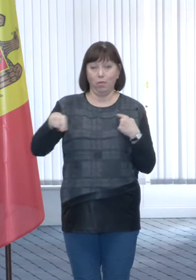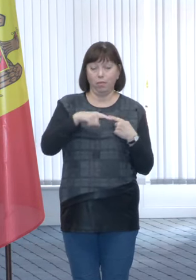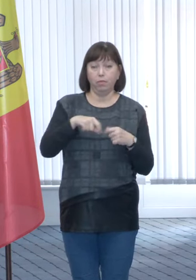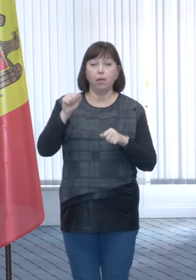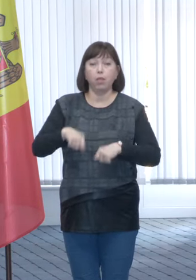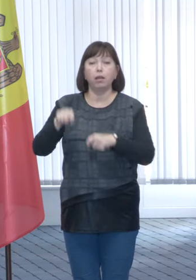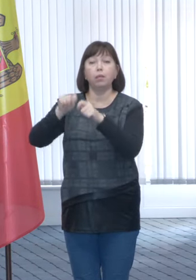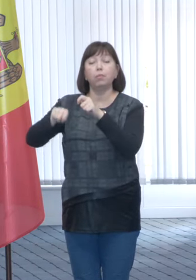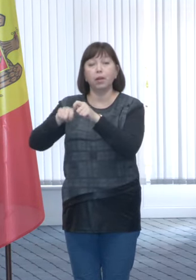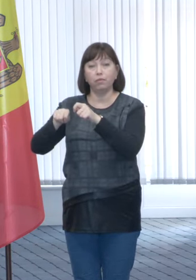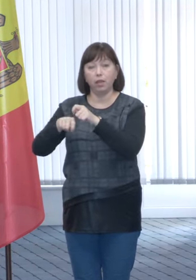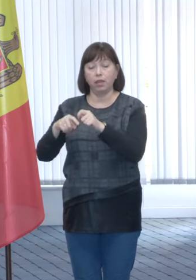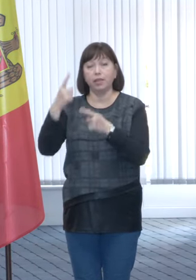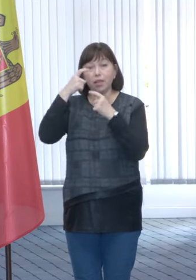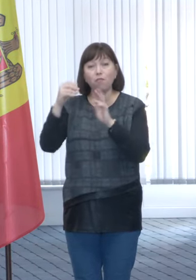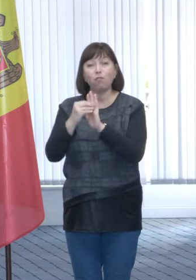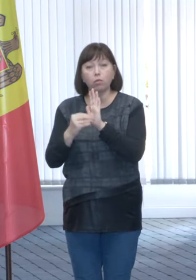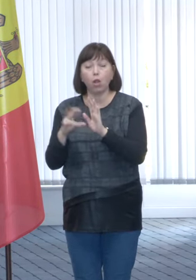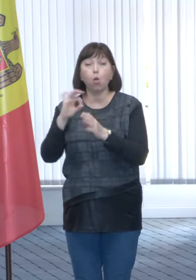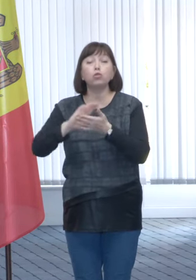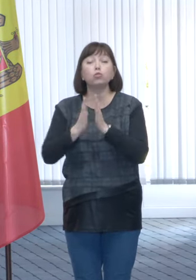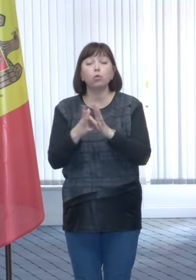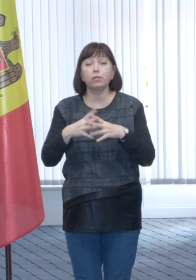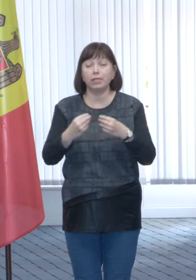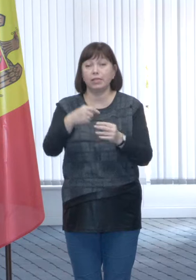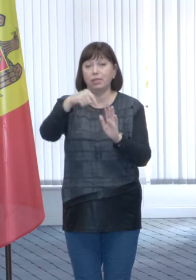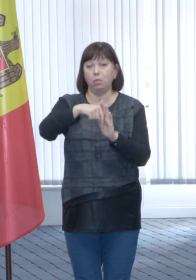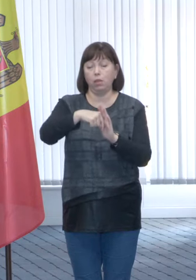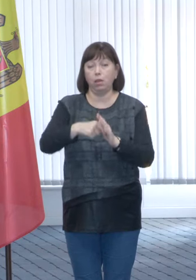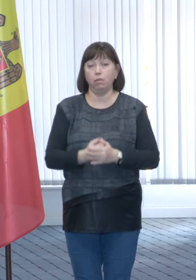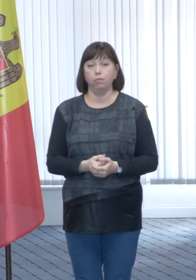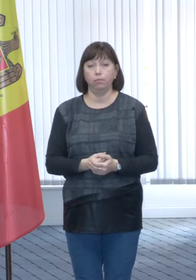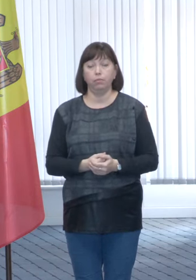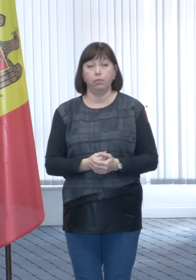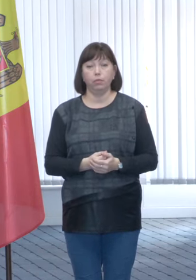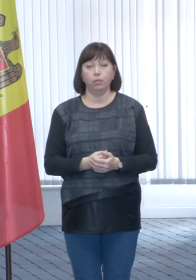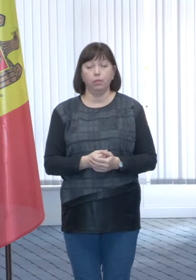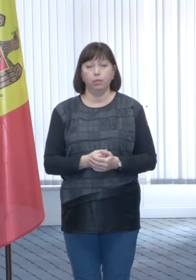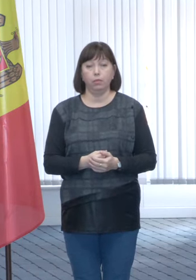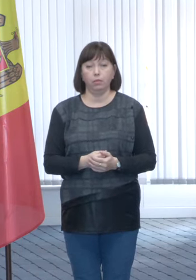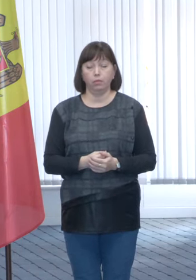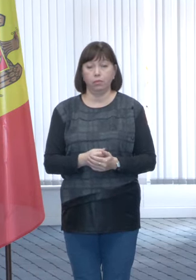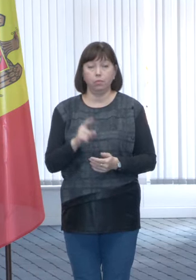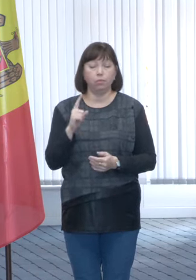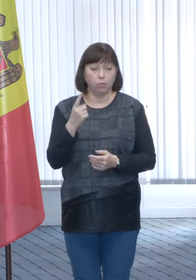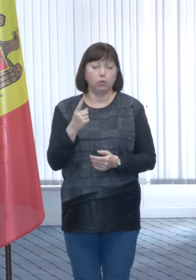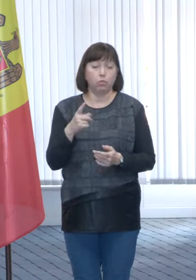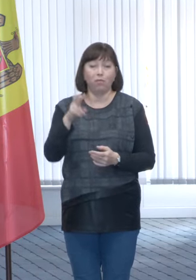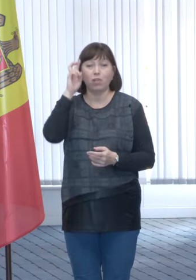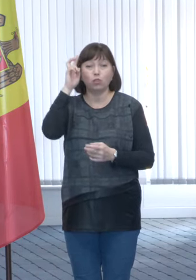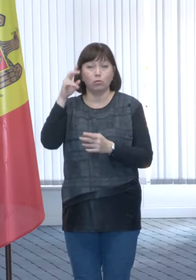verificăm date cu privire la situația familiei în sursele publice, pentru că, da,